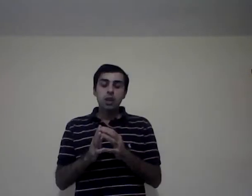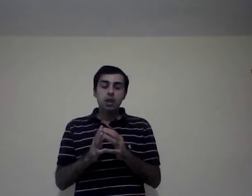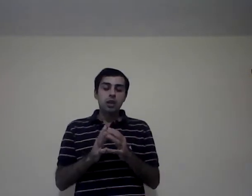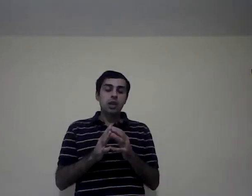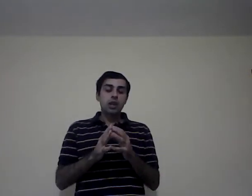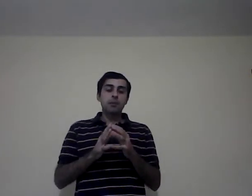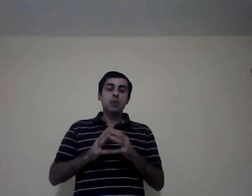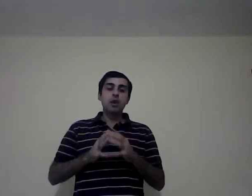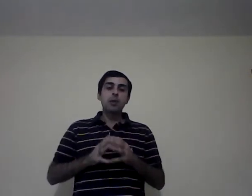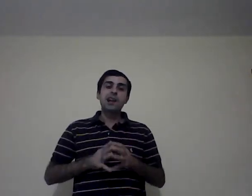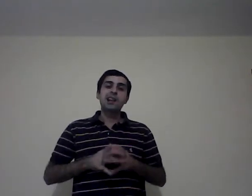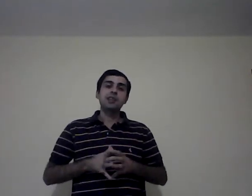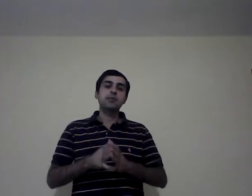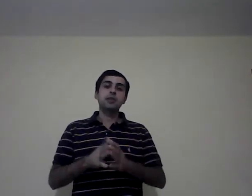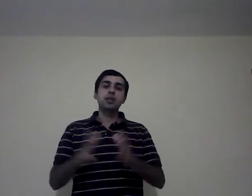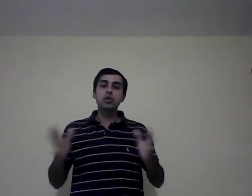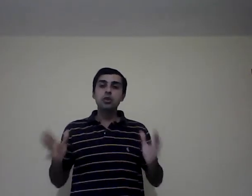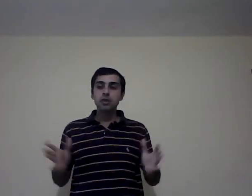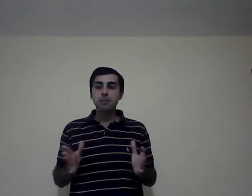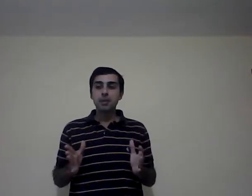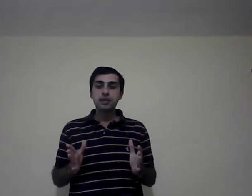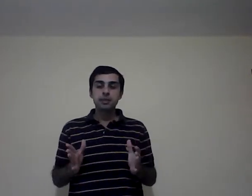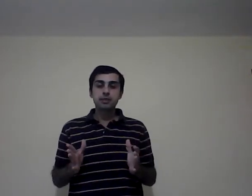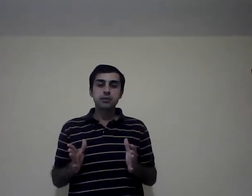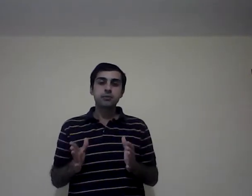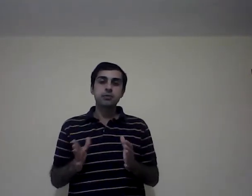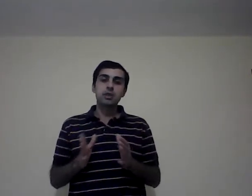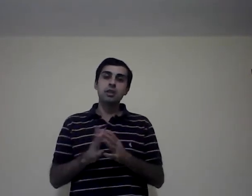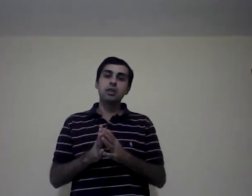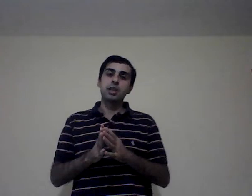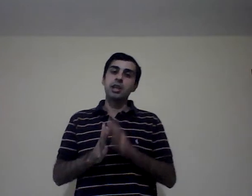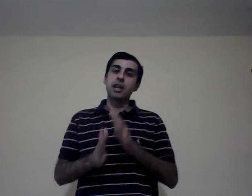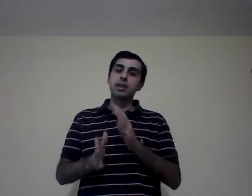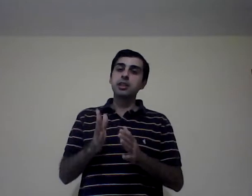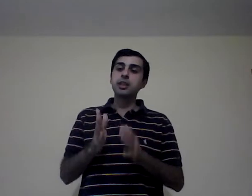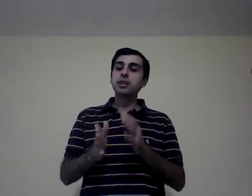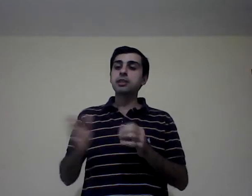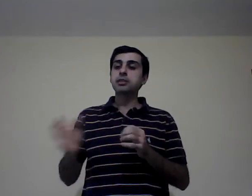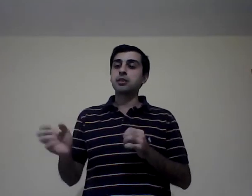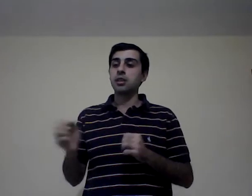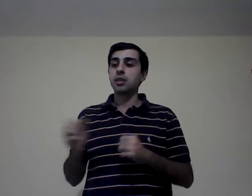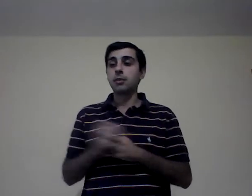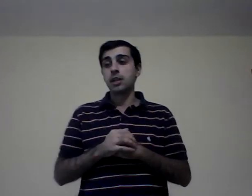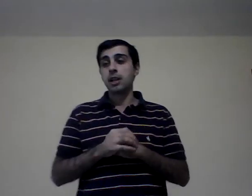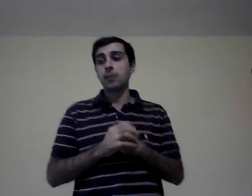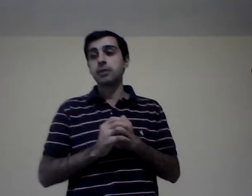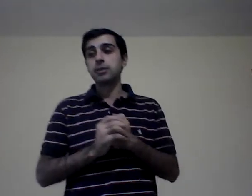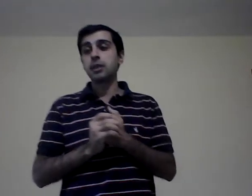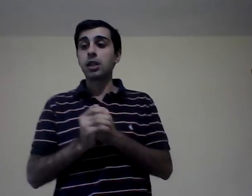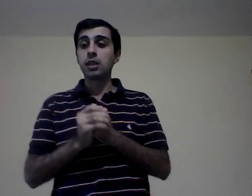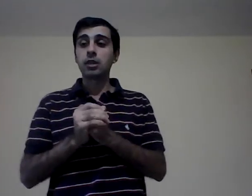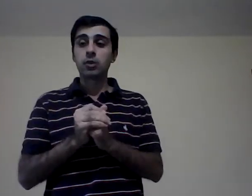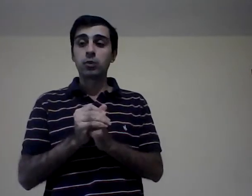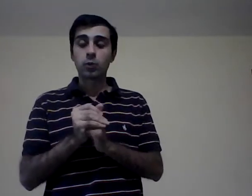vamos a ver la clasificación de empresas, ¿sí? Y las distintas variables, ¿sí? Que interactúan.